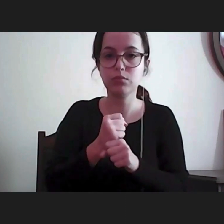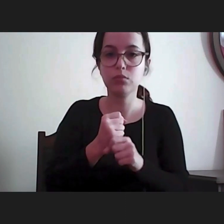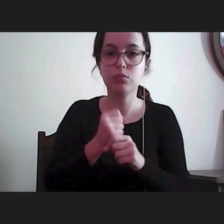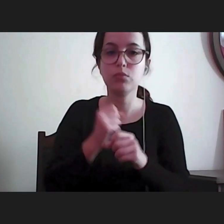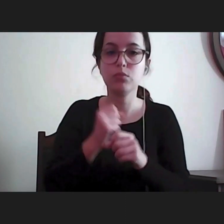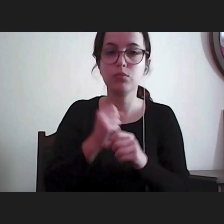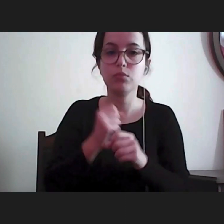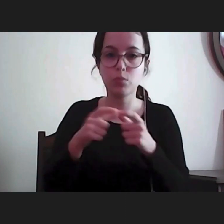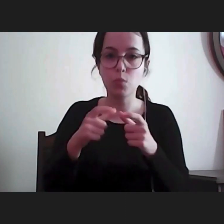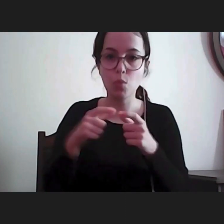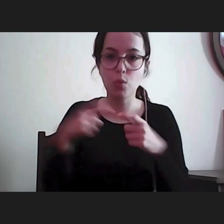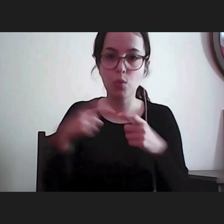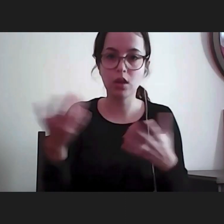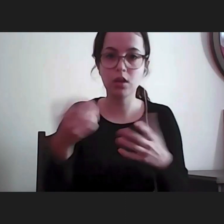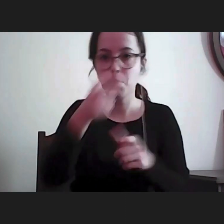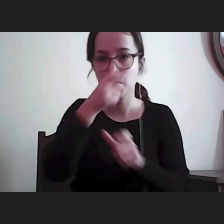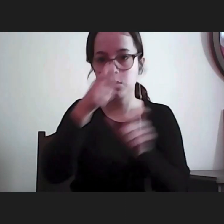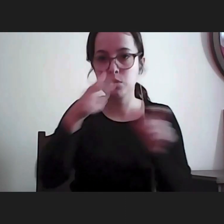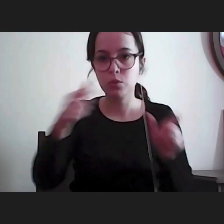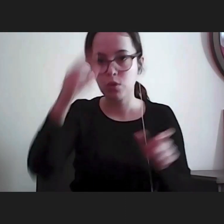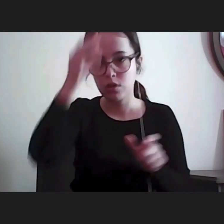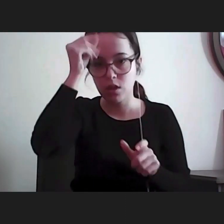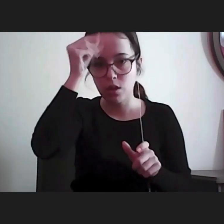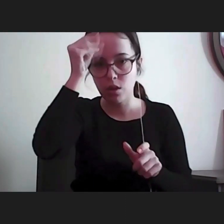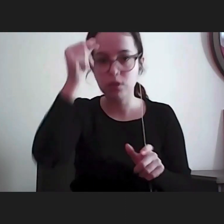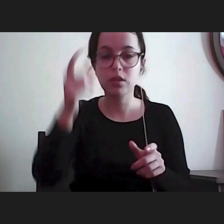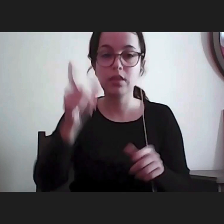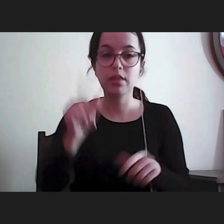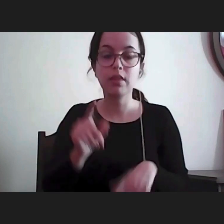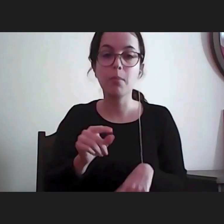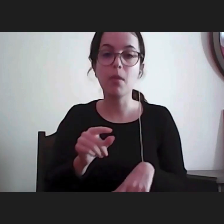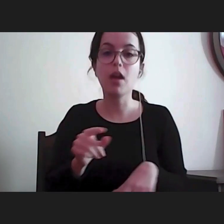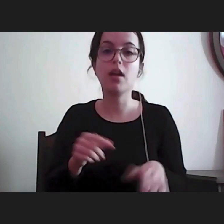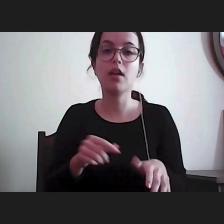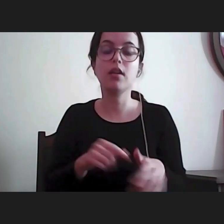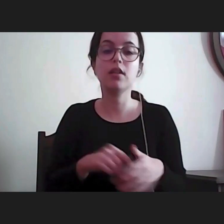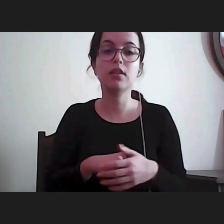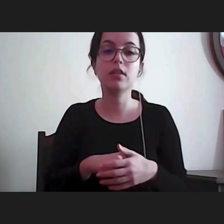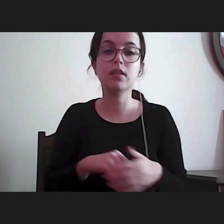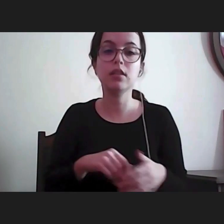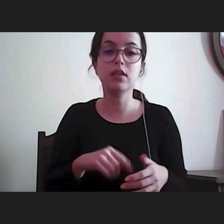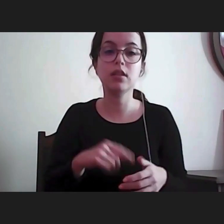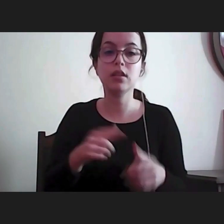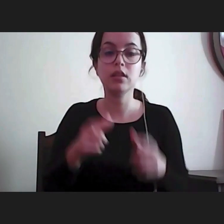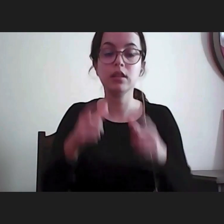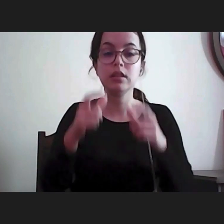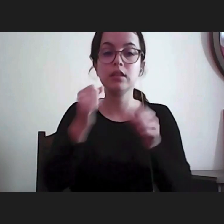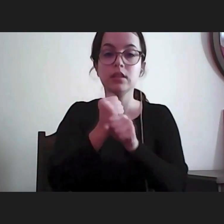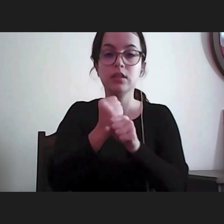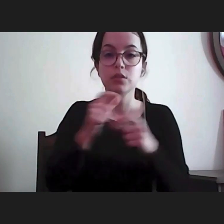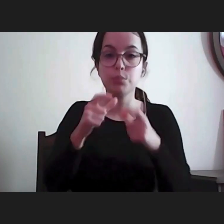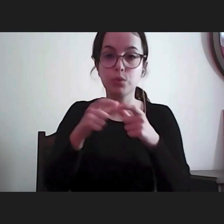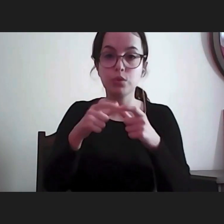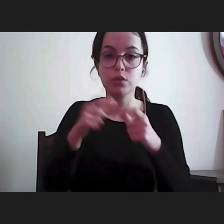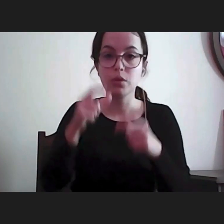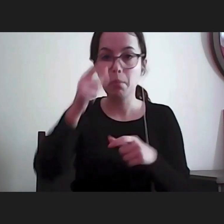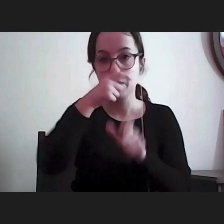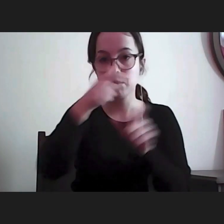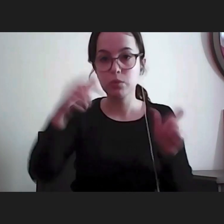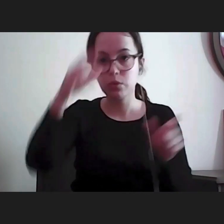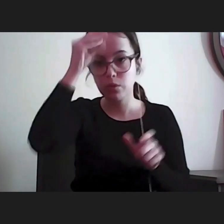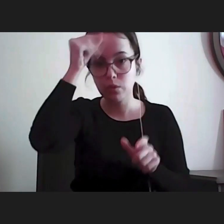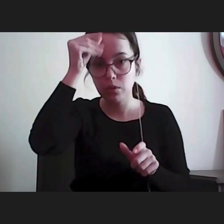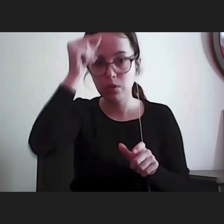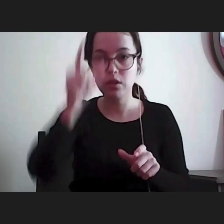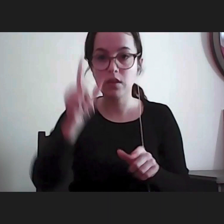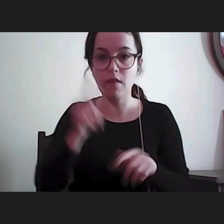serviços postais de mais variada natureza e da presença até no território dos serviços postais para esta população mais idosa e mais